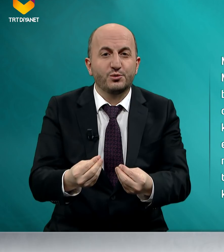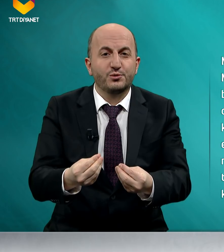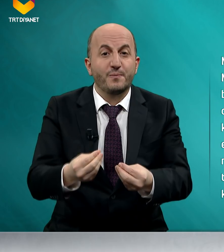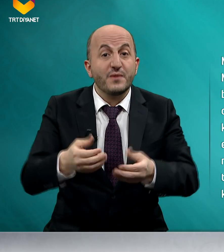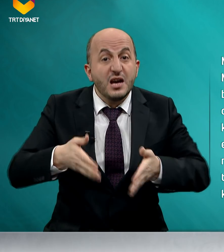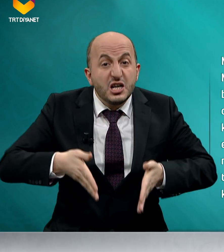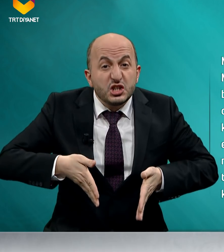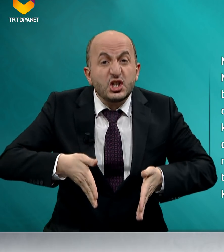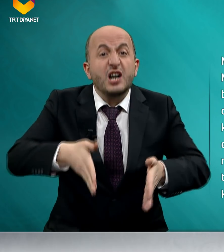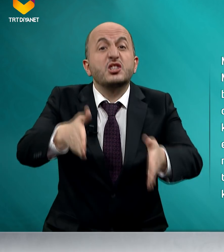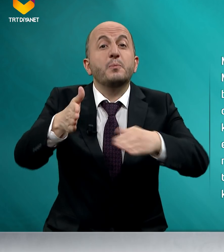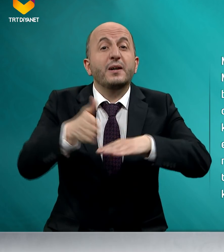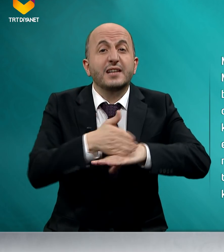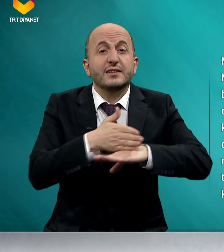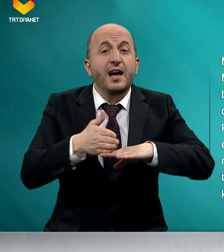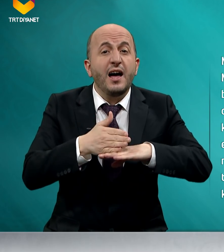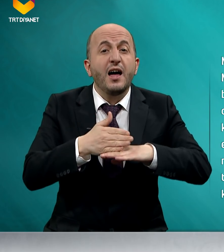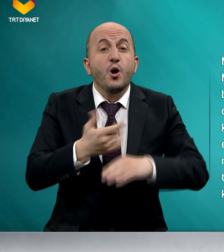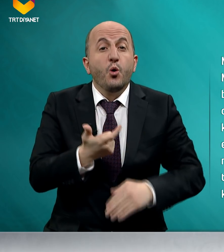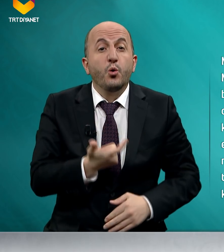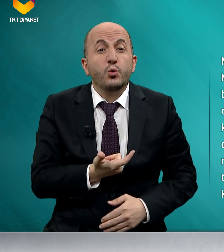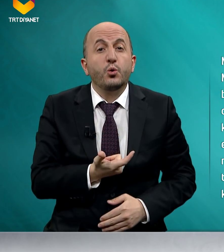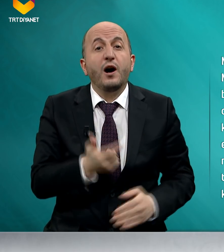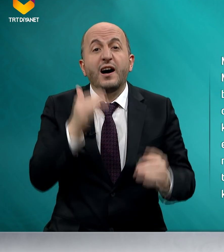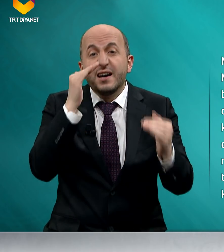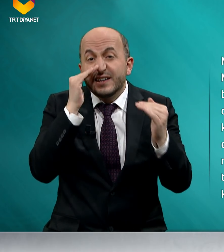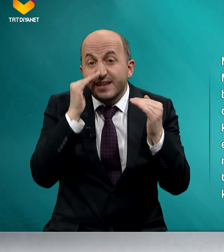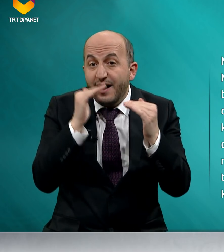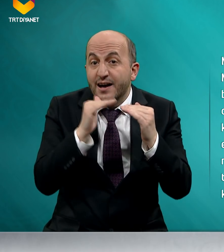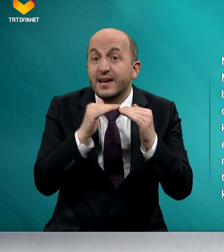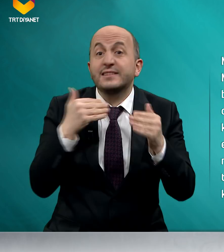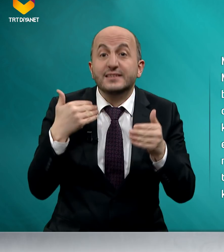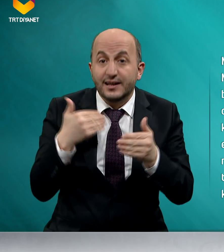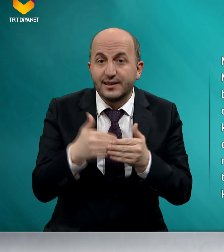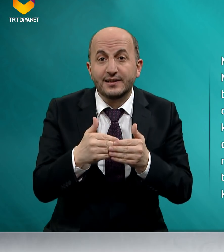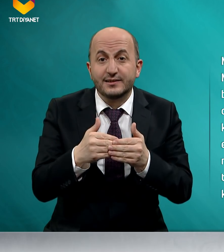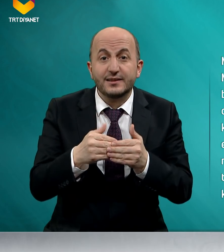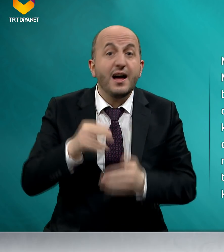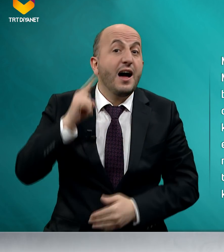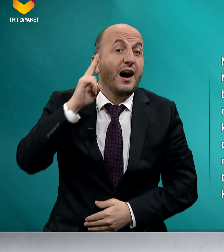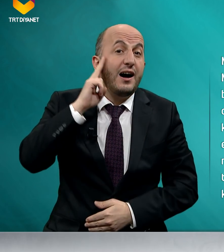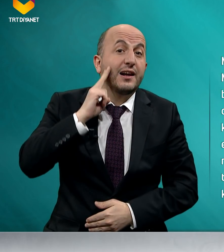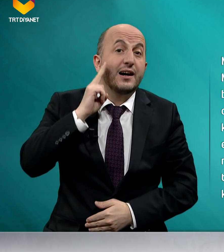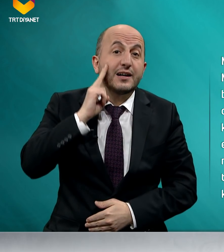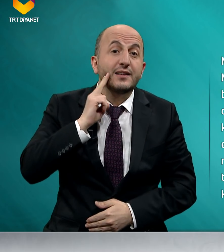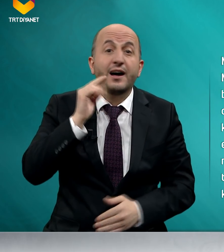Çarşı pazarda hukuka riayet kadar, ahlaka da